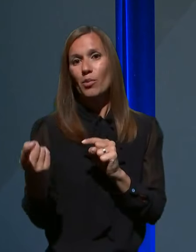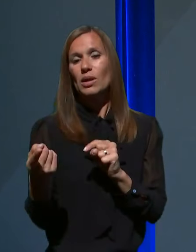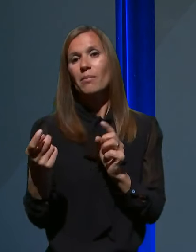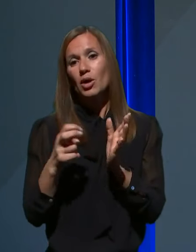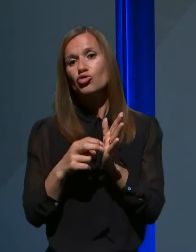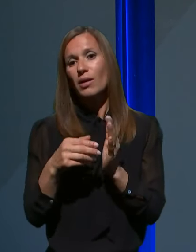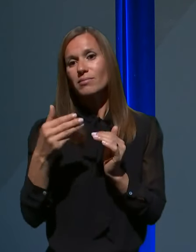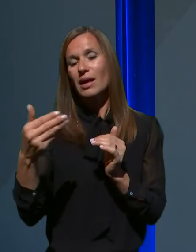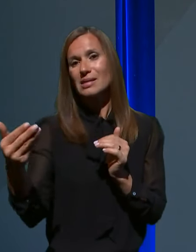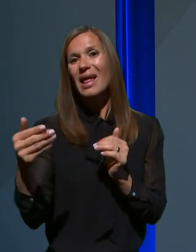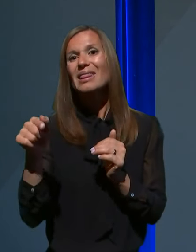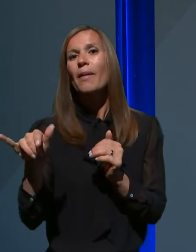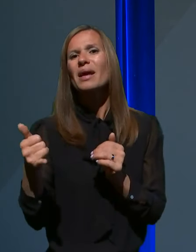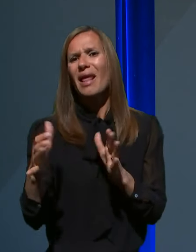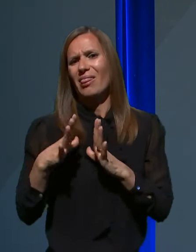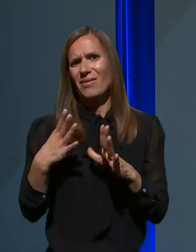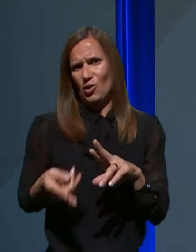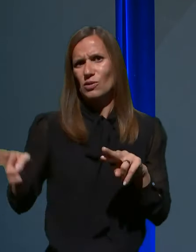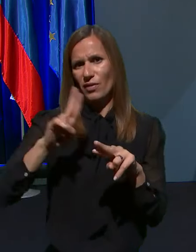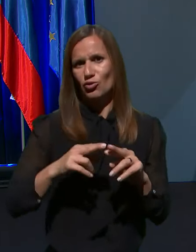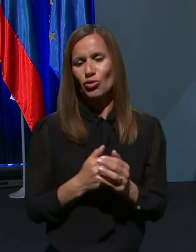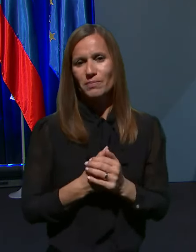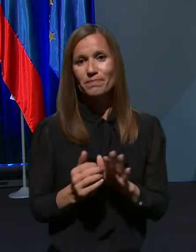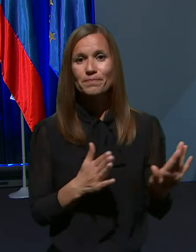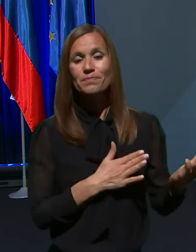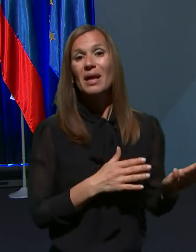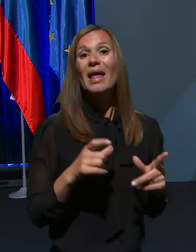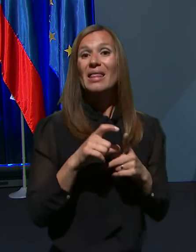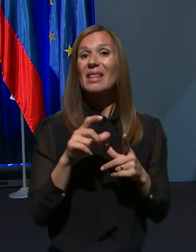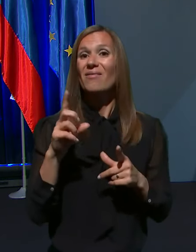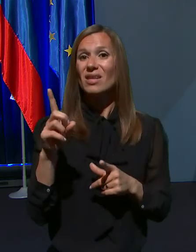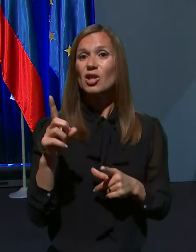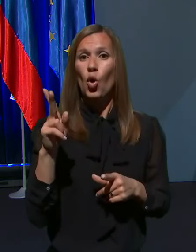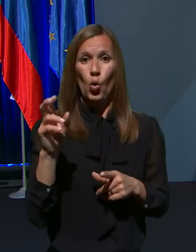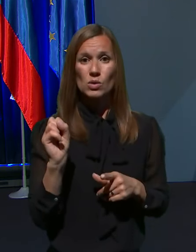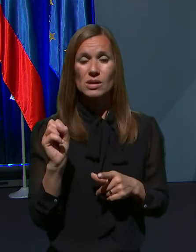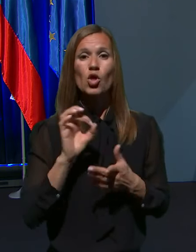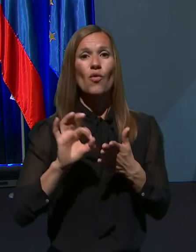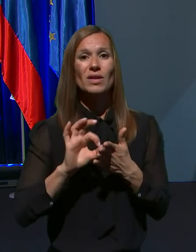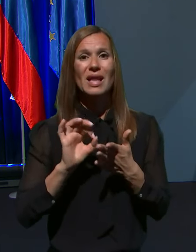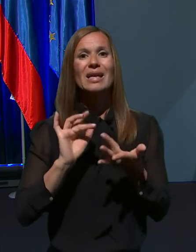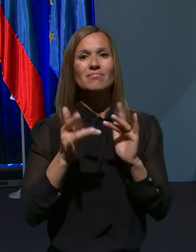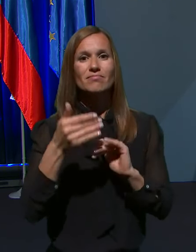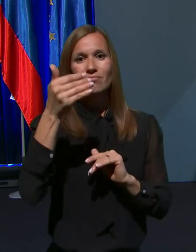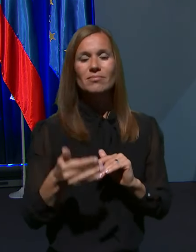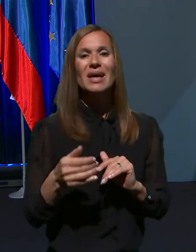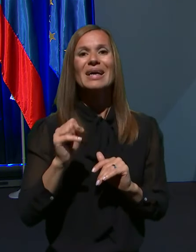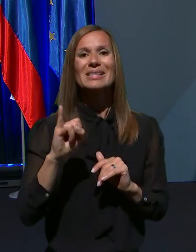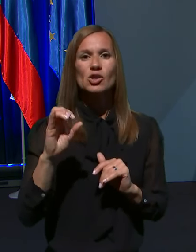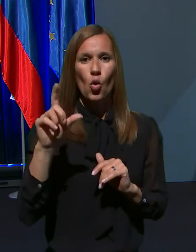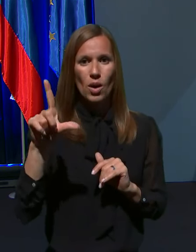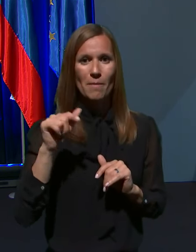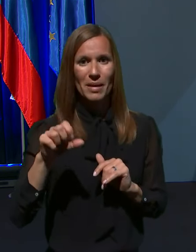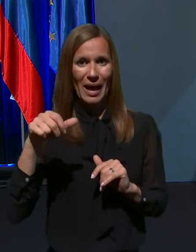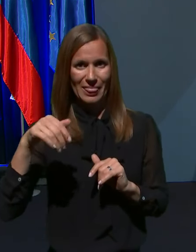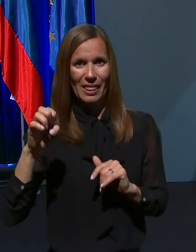večja. Hvala lepa. David Kos, novina razpletnega portala siol.net piše